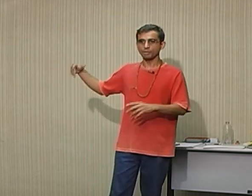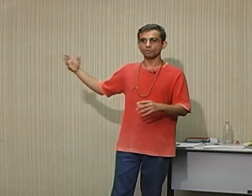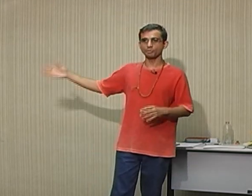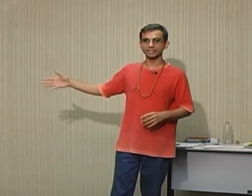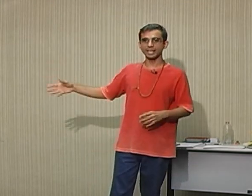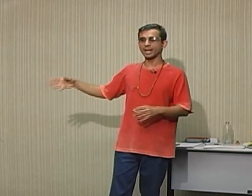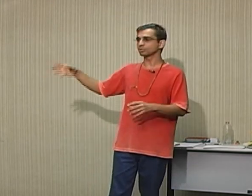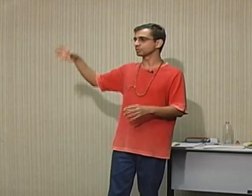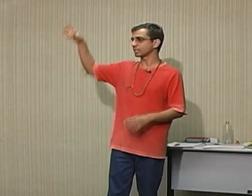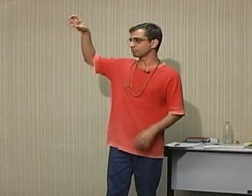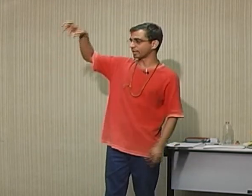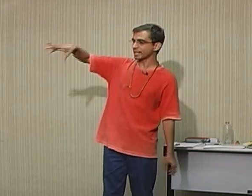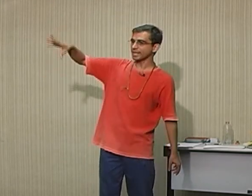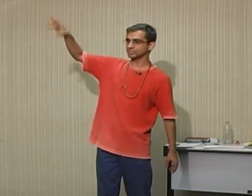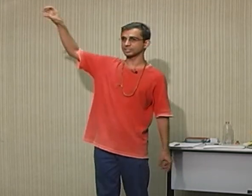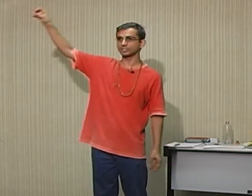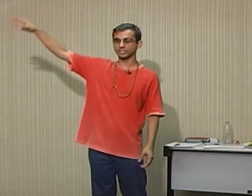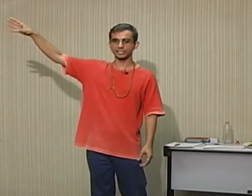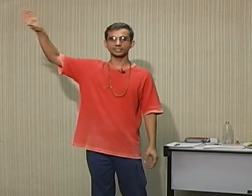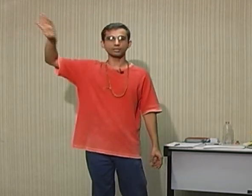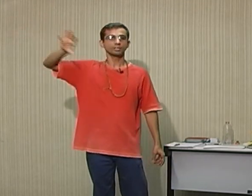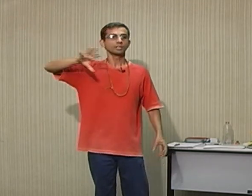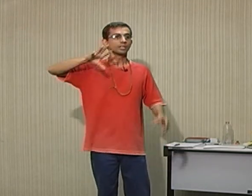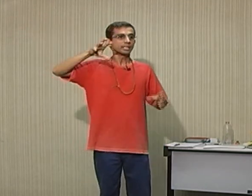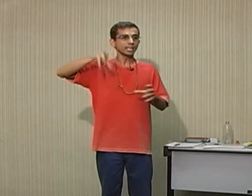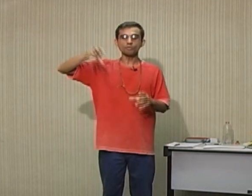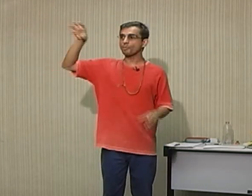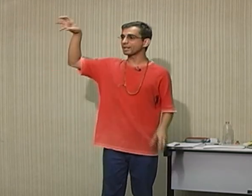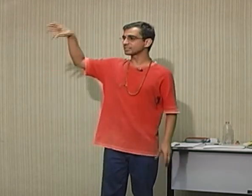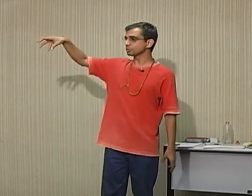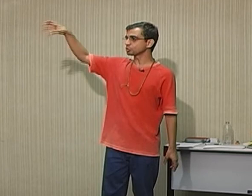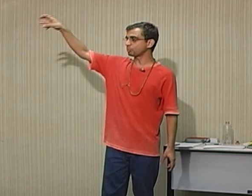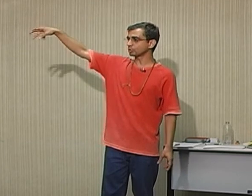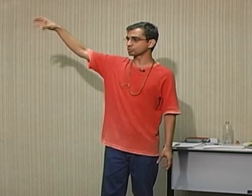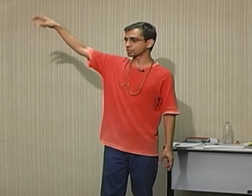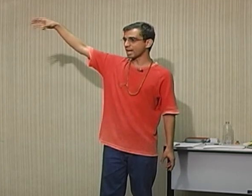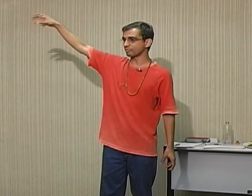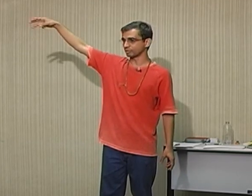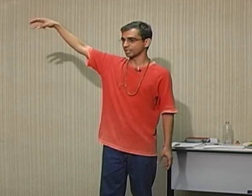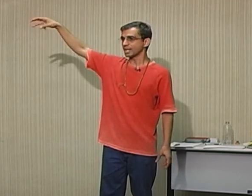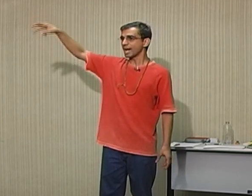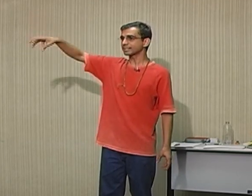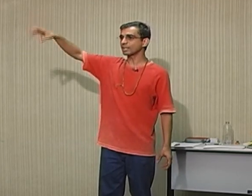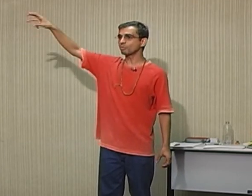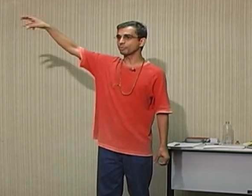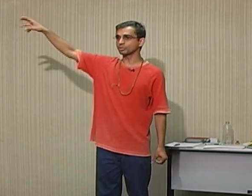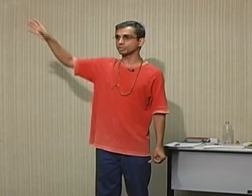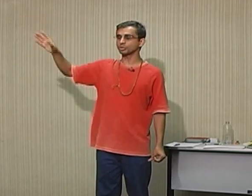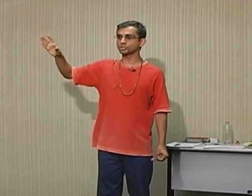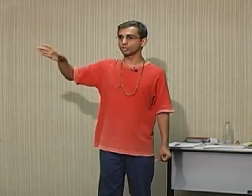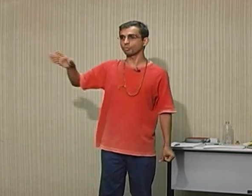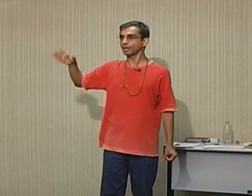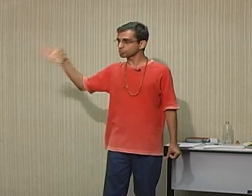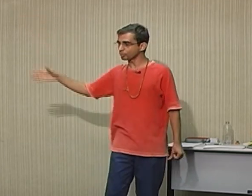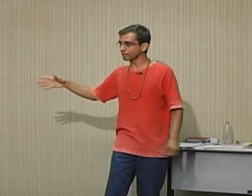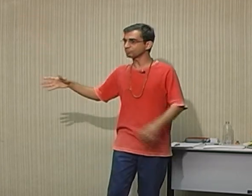movimentado, tem o Baneste, tem isso aqui e tal. Eu vou passando os pontos-chave até o momento em eu chego, passou pela Vila